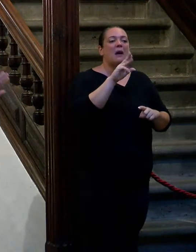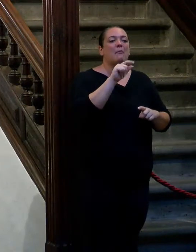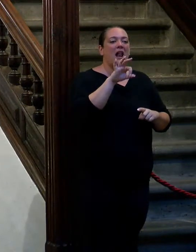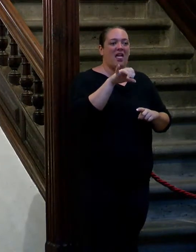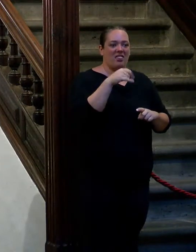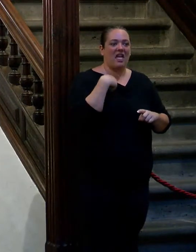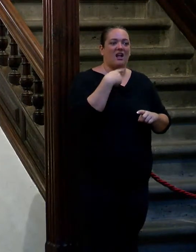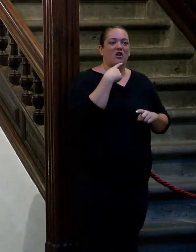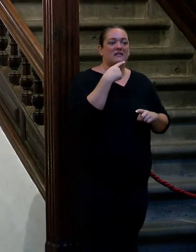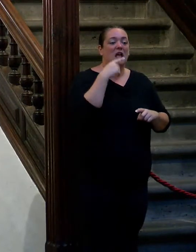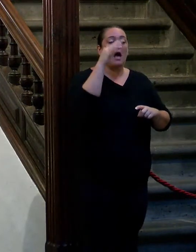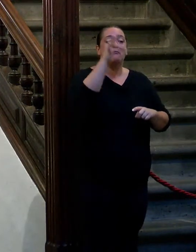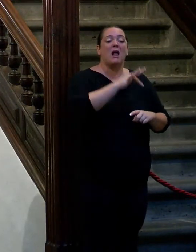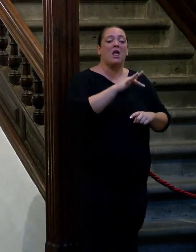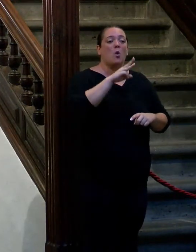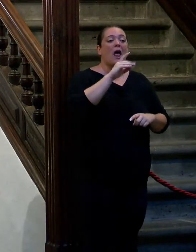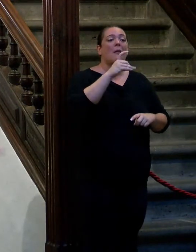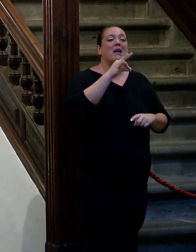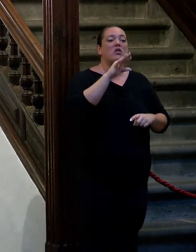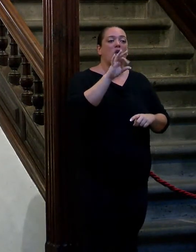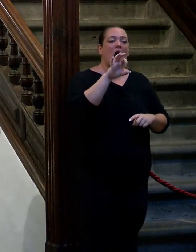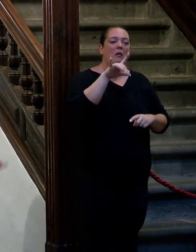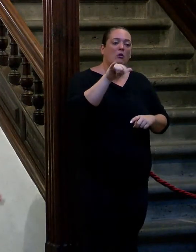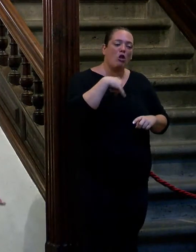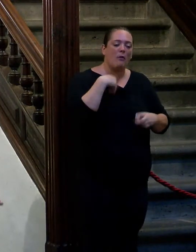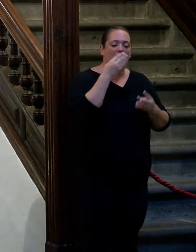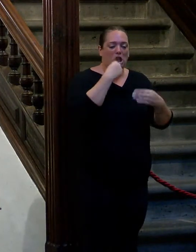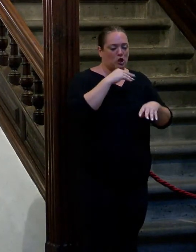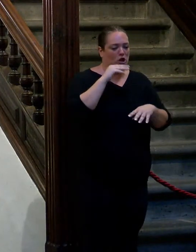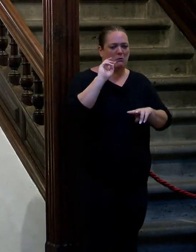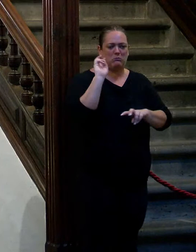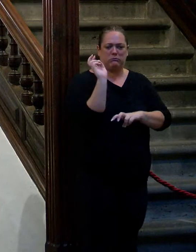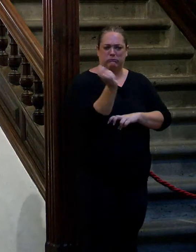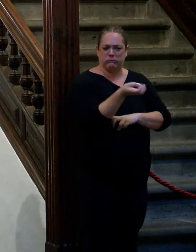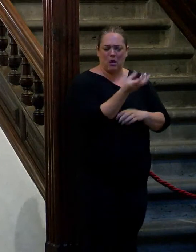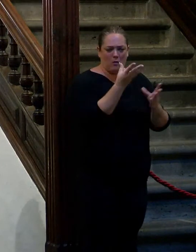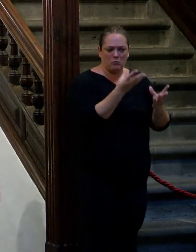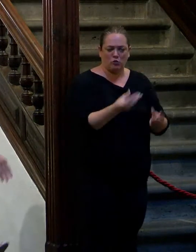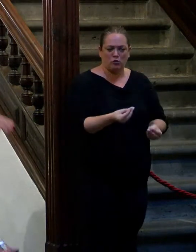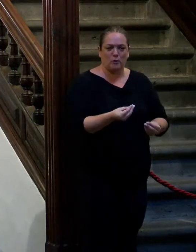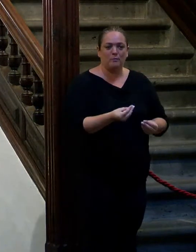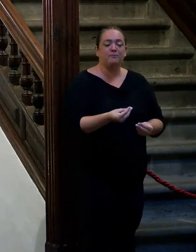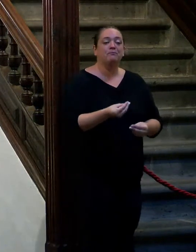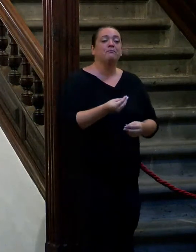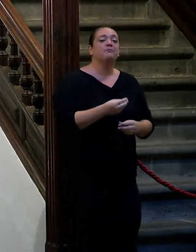anécdotas en las películas de Pedro Almodóvar donde detrás estoy yo hay unos policías en carne trémula que le dicen